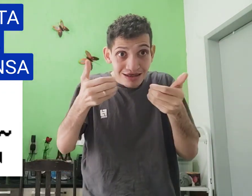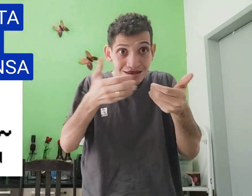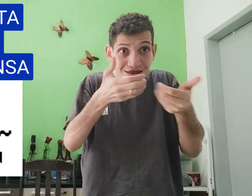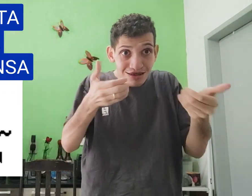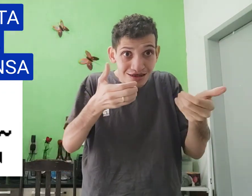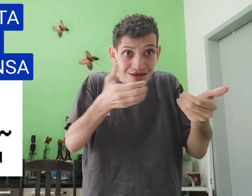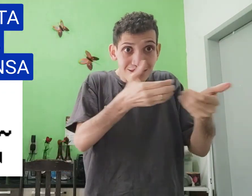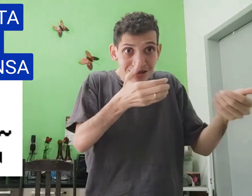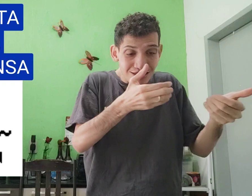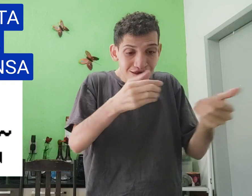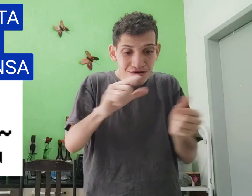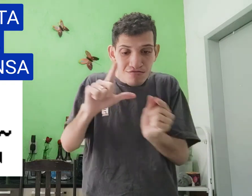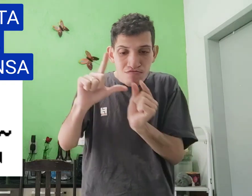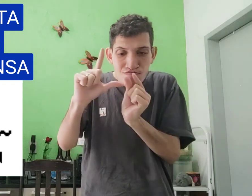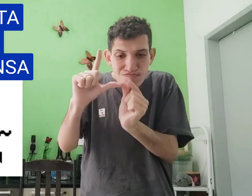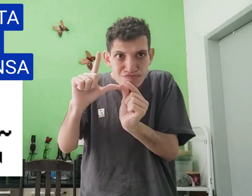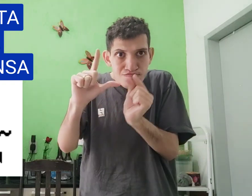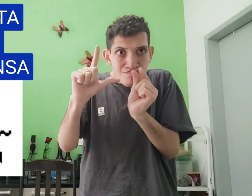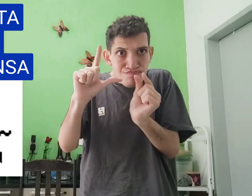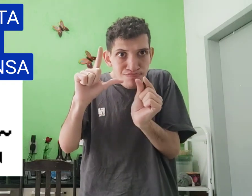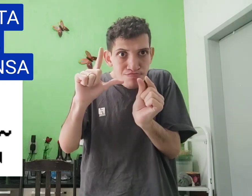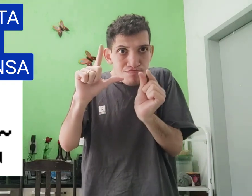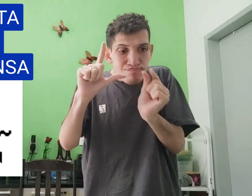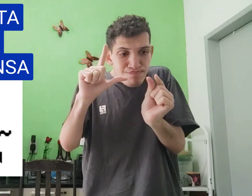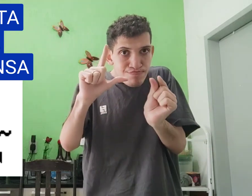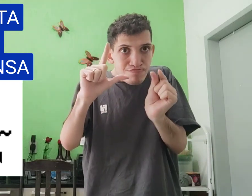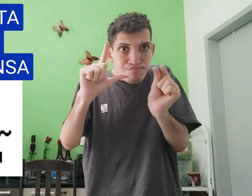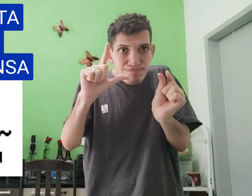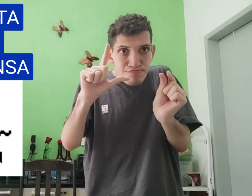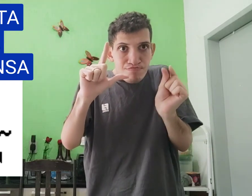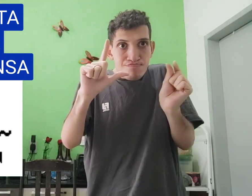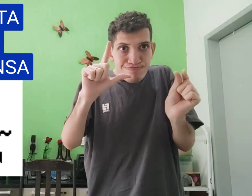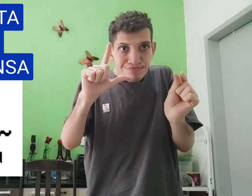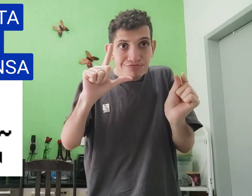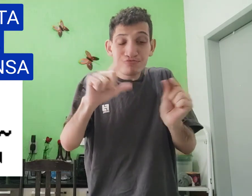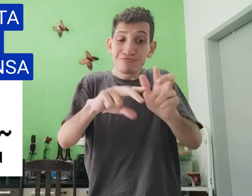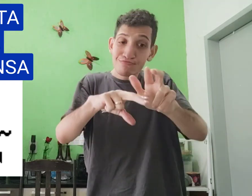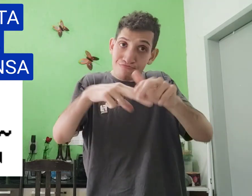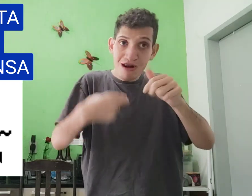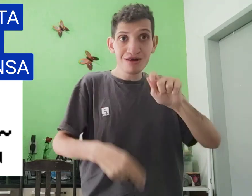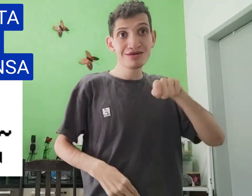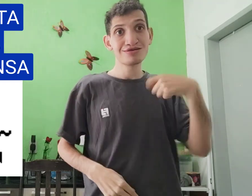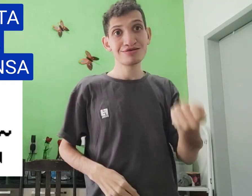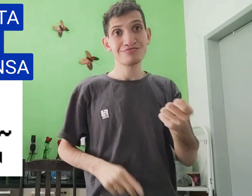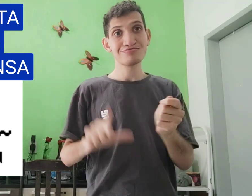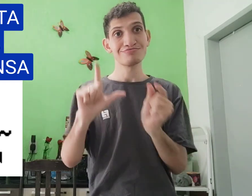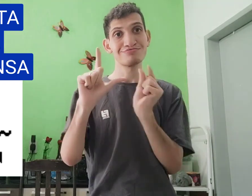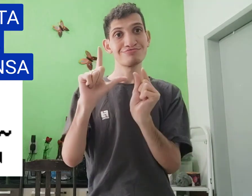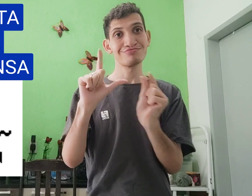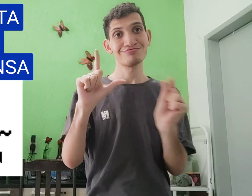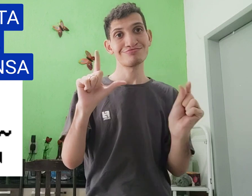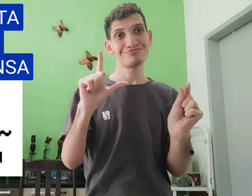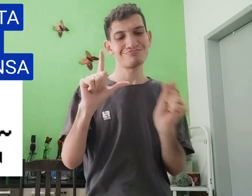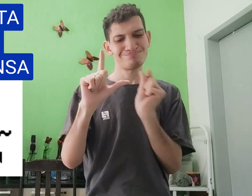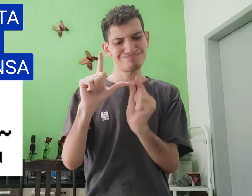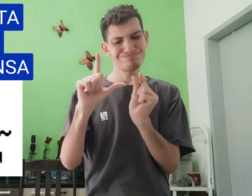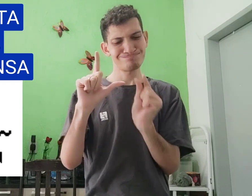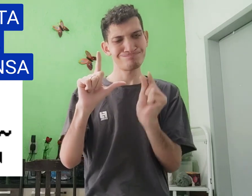separada. Letrina, letrina, letrina, letrina, letrina. Por isso, sinal, assim.